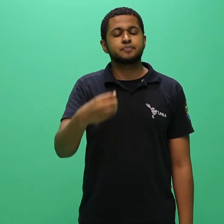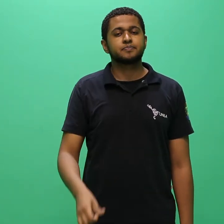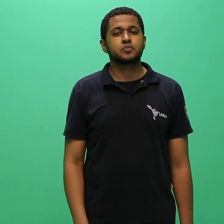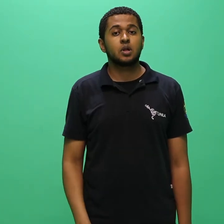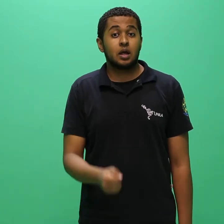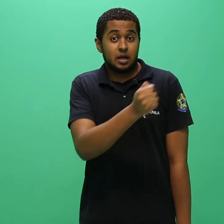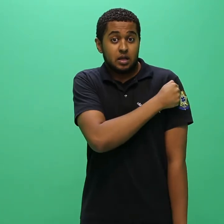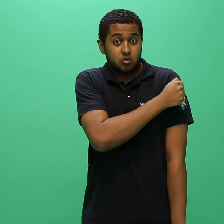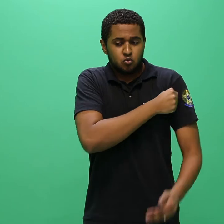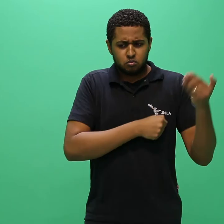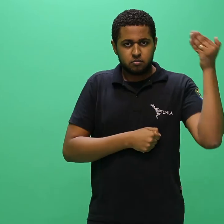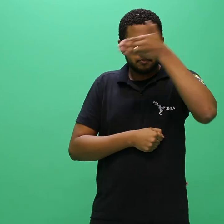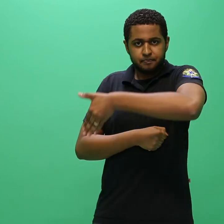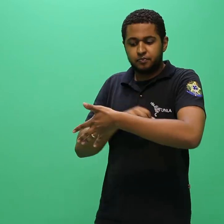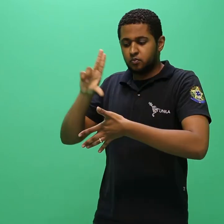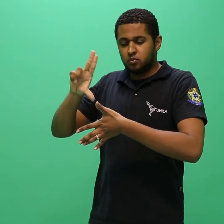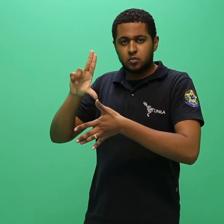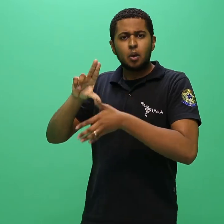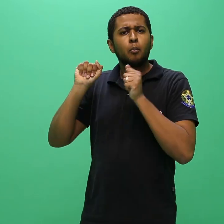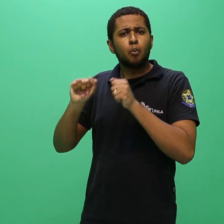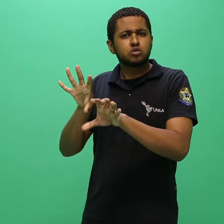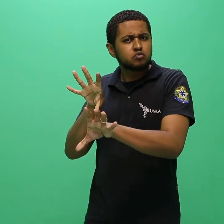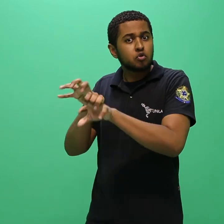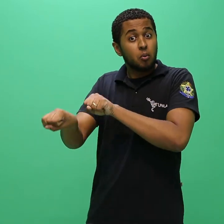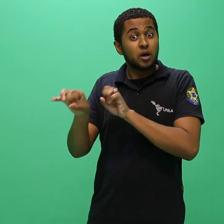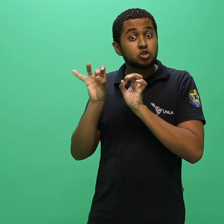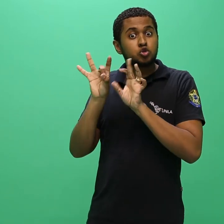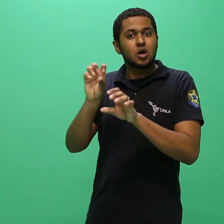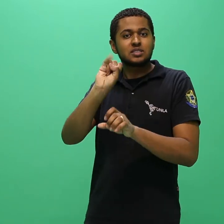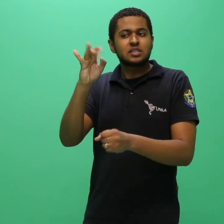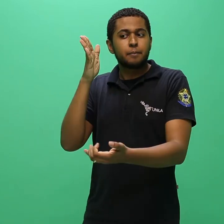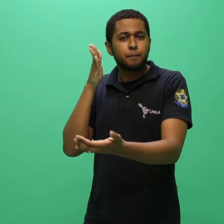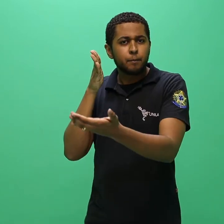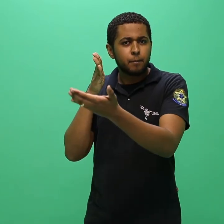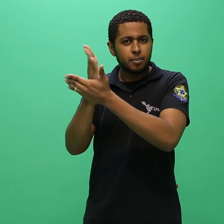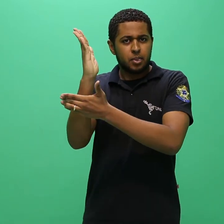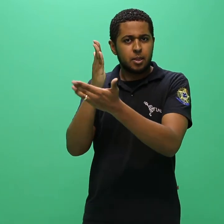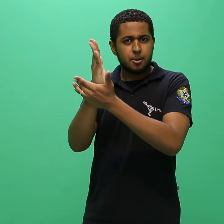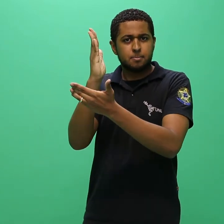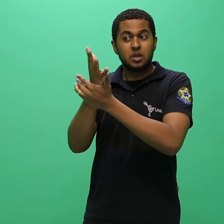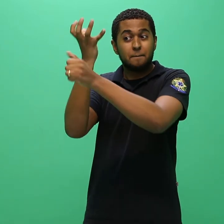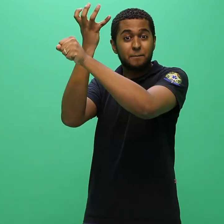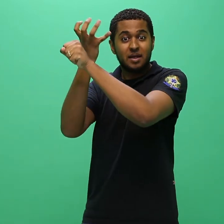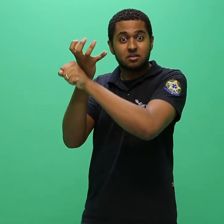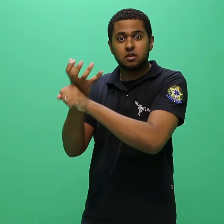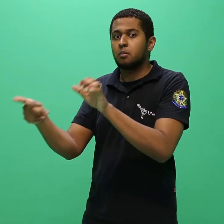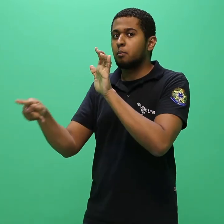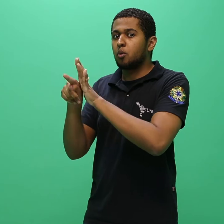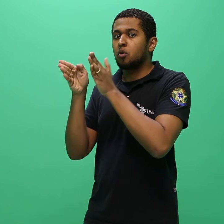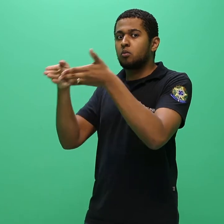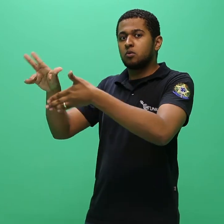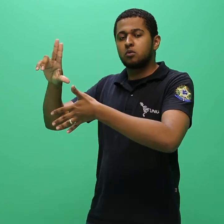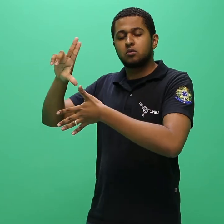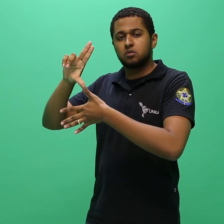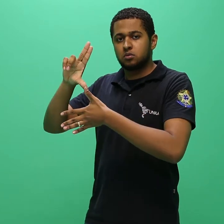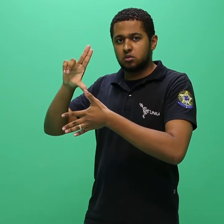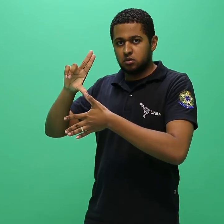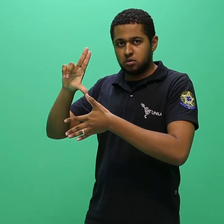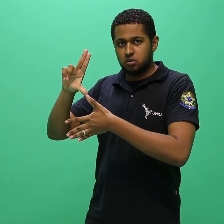O aluno que ingressar na UNILA somente poderá colar grau se aprovado em componentes